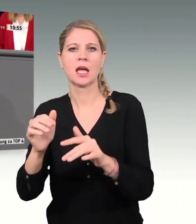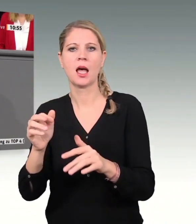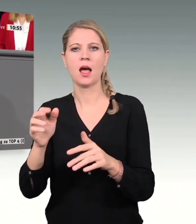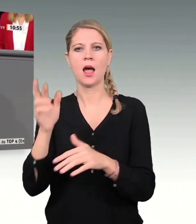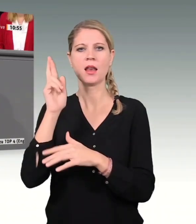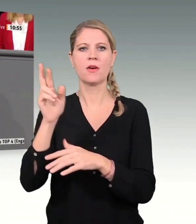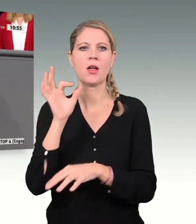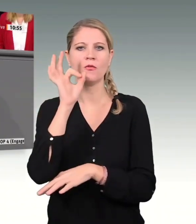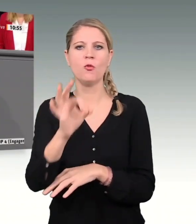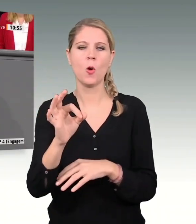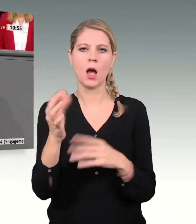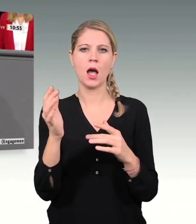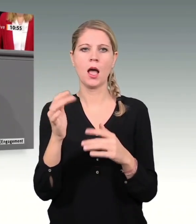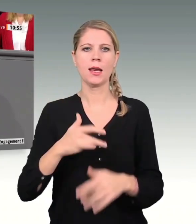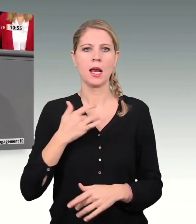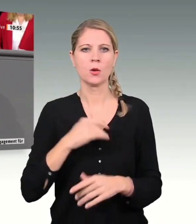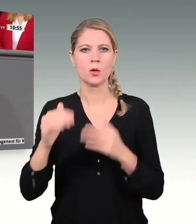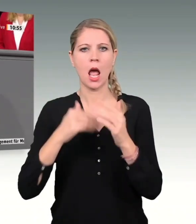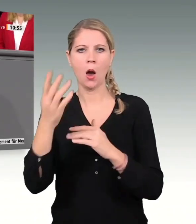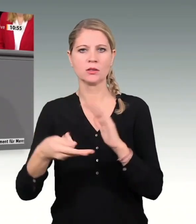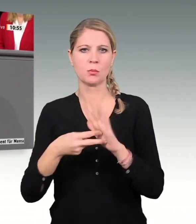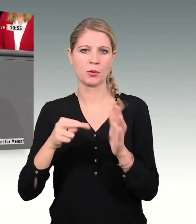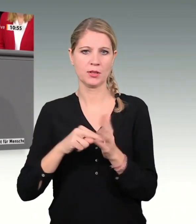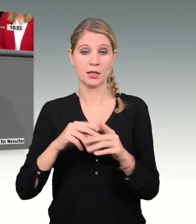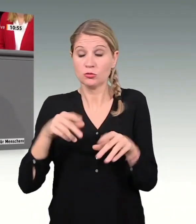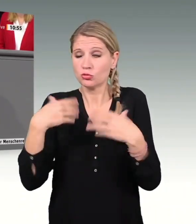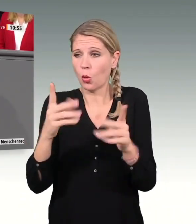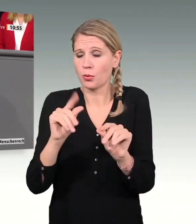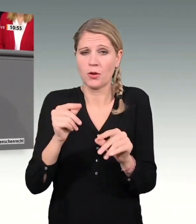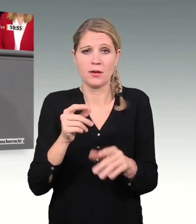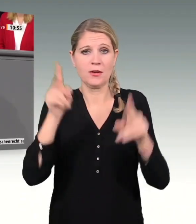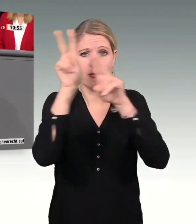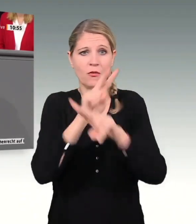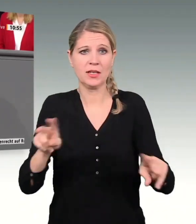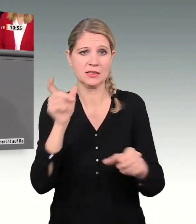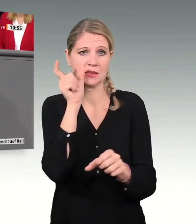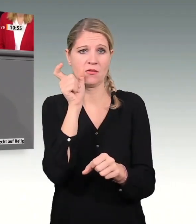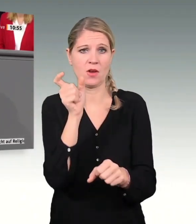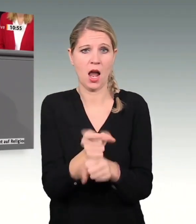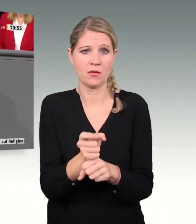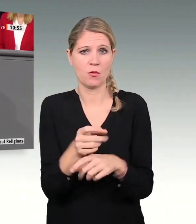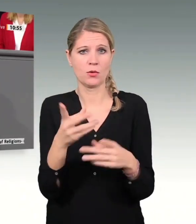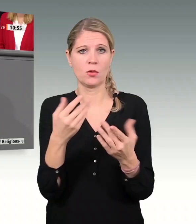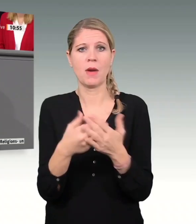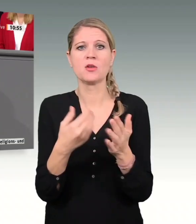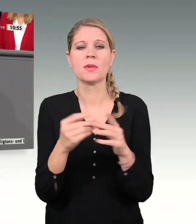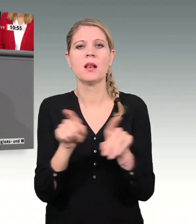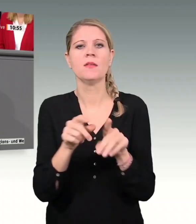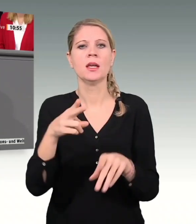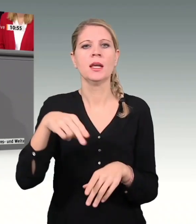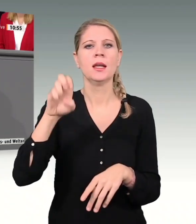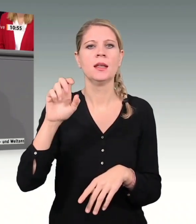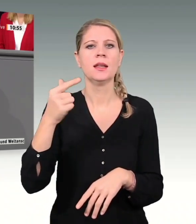Die Ansiedlung im BMZ finde ich gut und richtig. Ich habe viele Projekte anschieben, entwickeln können,